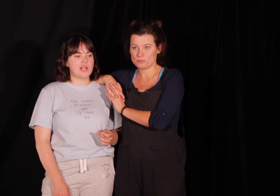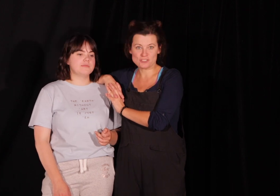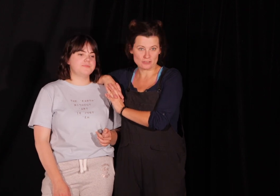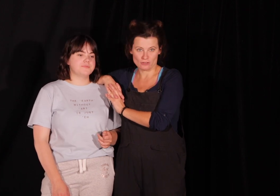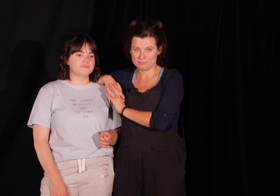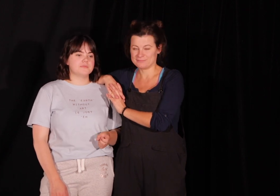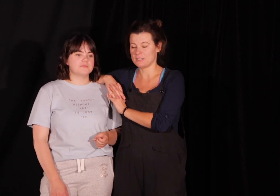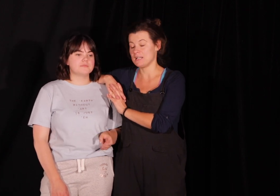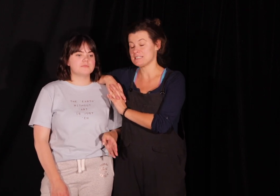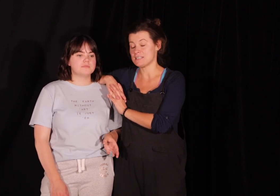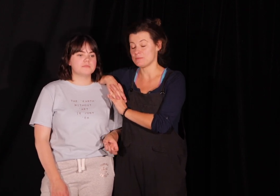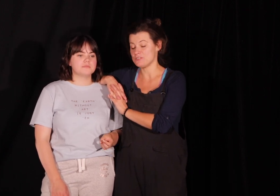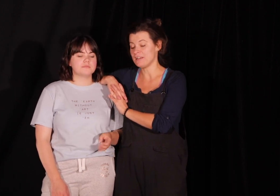robić rzadko ale zdarza mi się